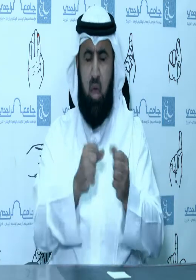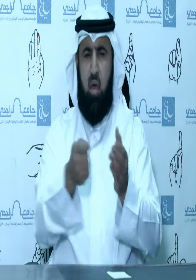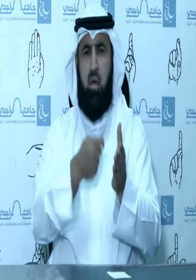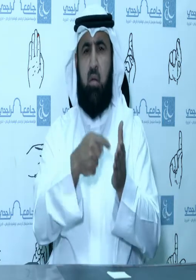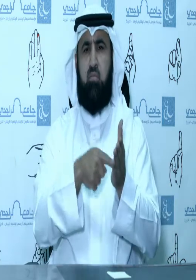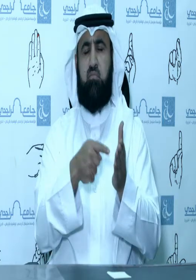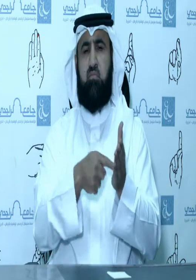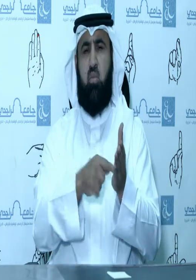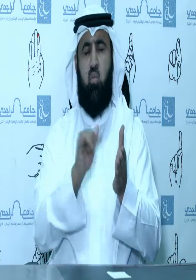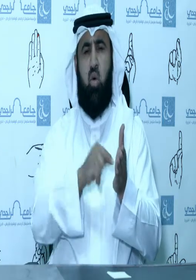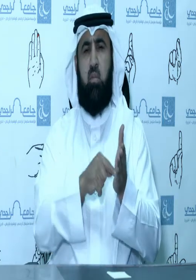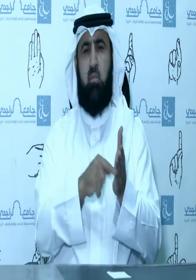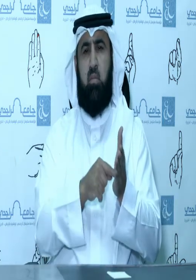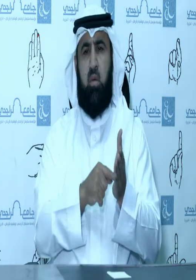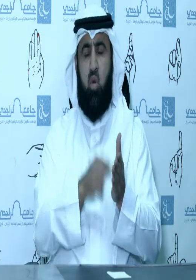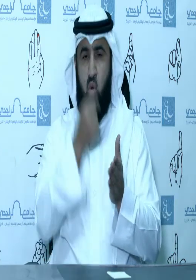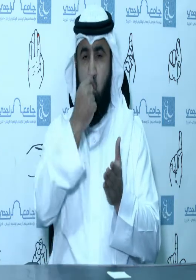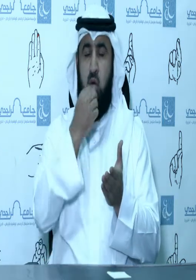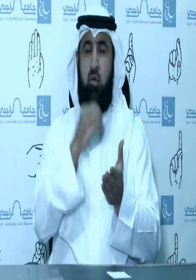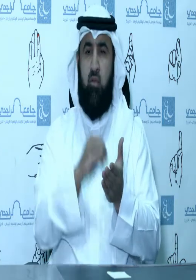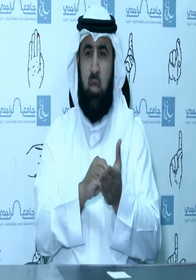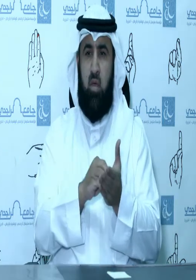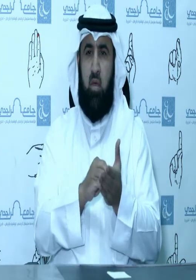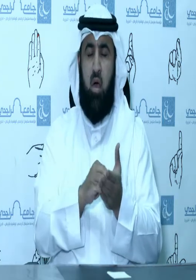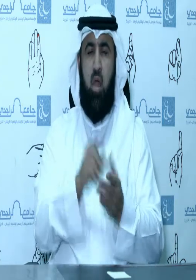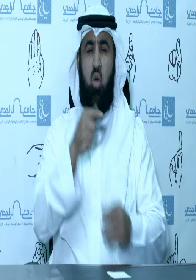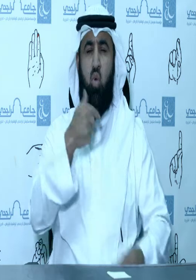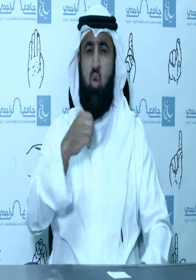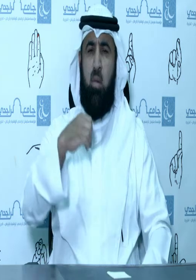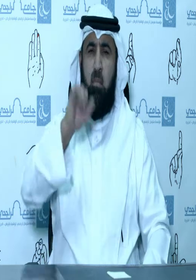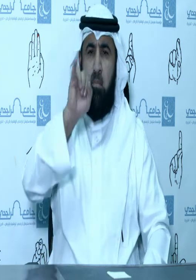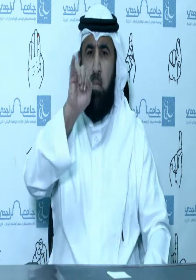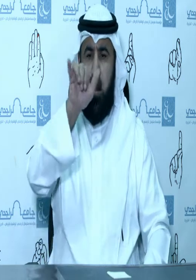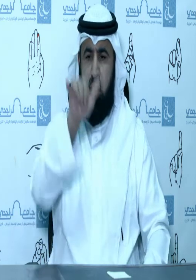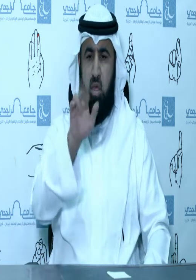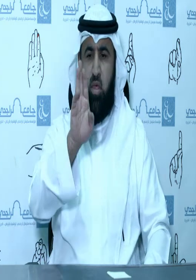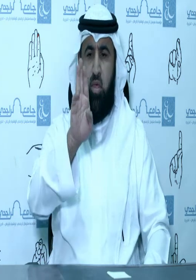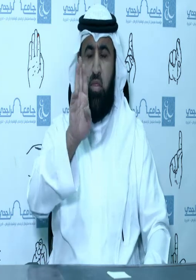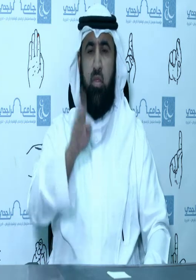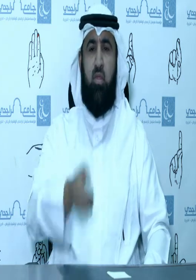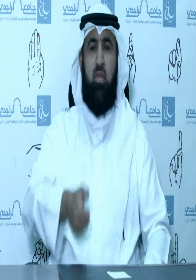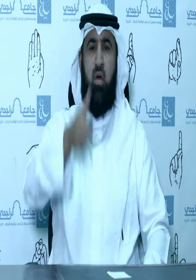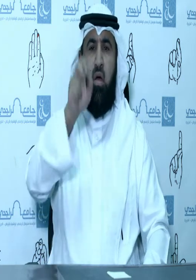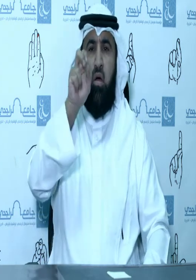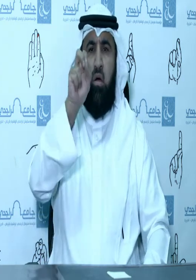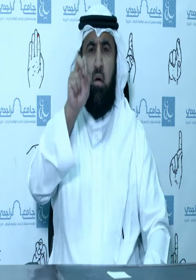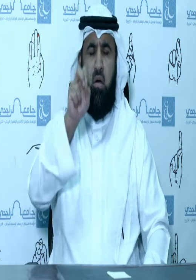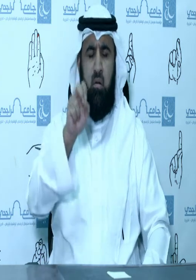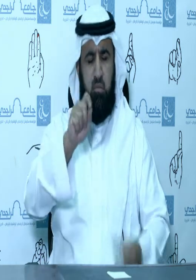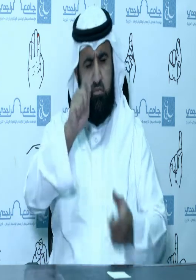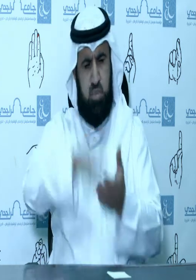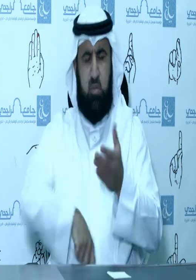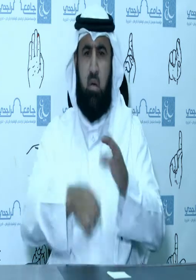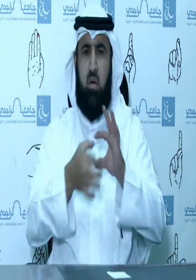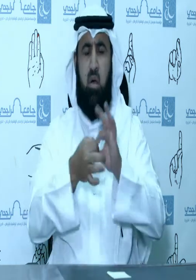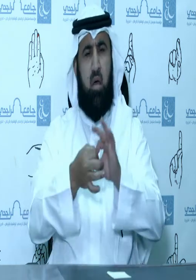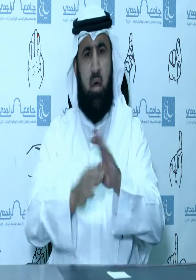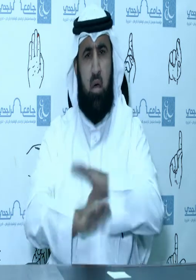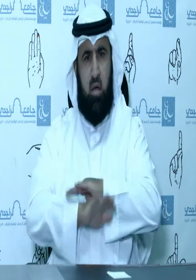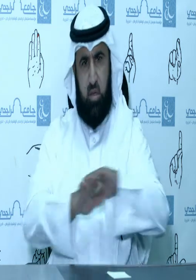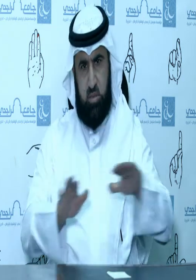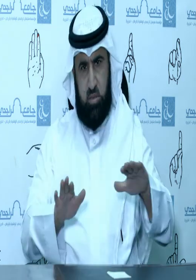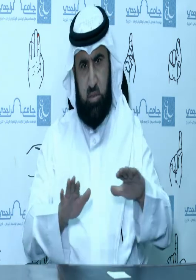سبحانه وأخذن منكم ميثاقا غليظا بهذا وضع للغريزة